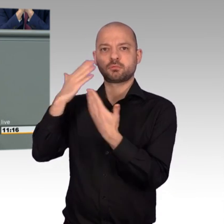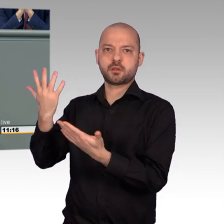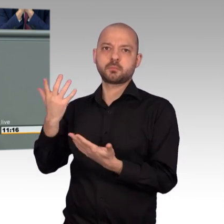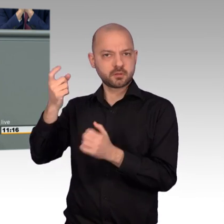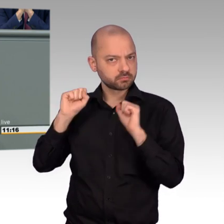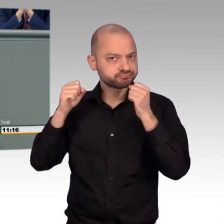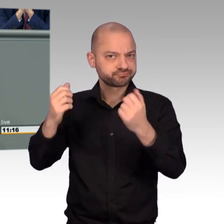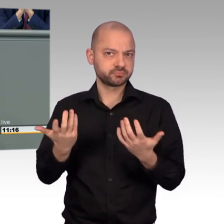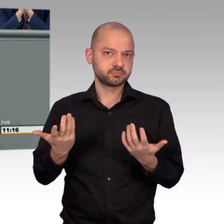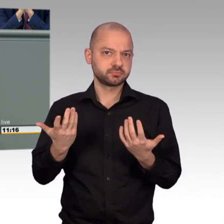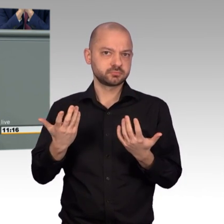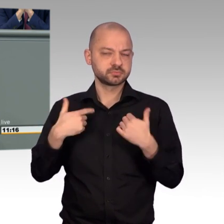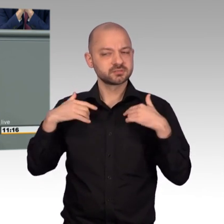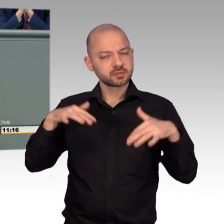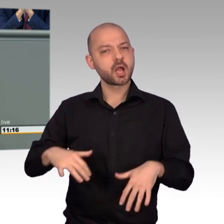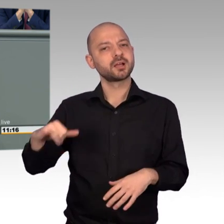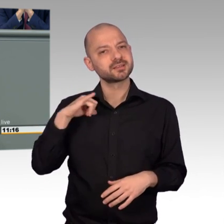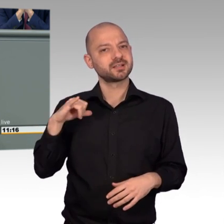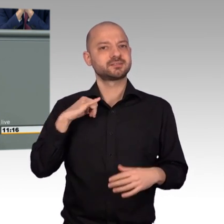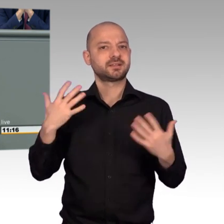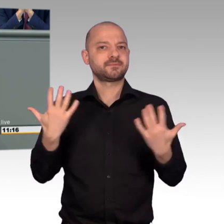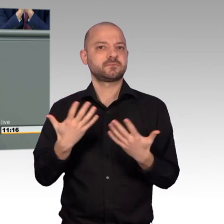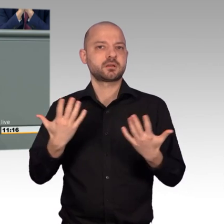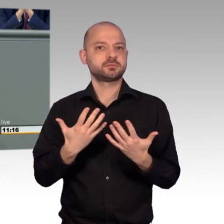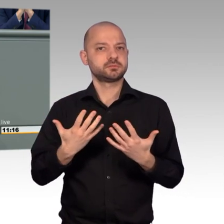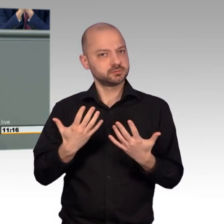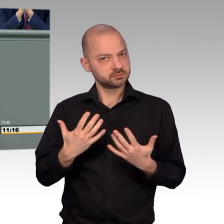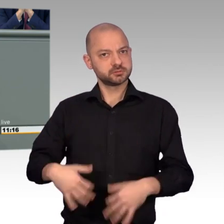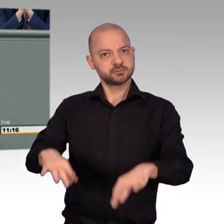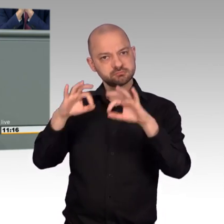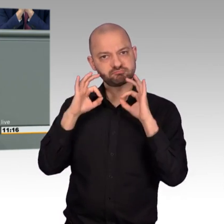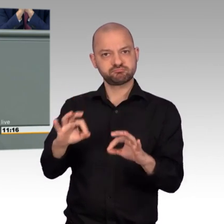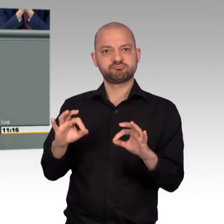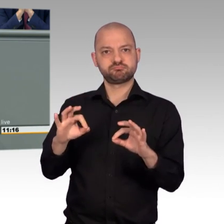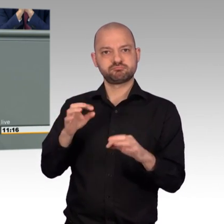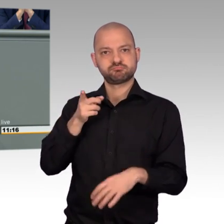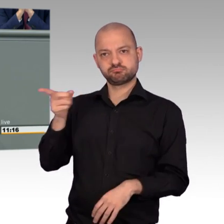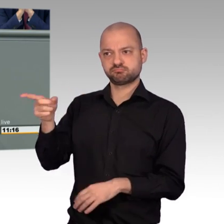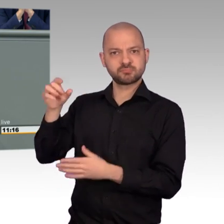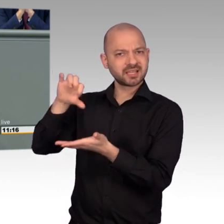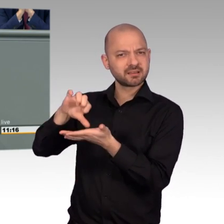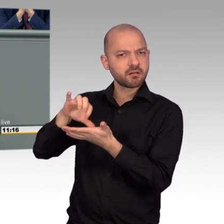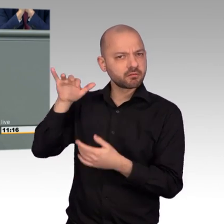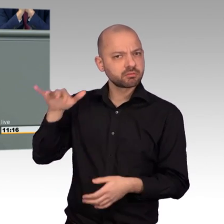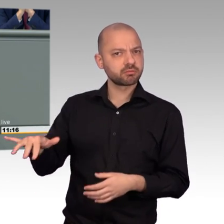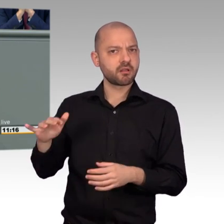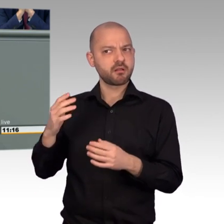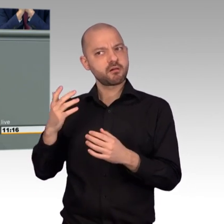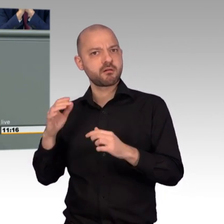Wir haben ein Interesse daran, mit den Reformkräften, mit den moderaten Kräften im Iran zusammenzuarbeiten. Wir haben ein